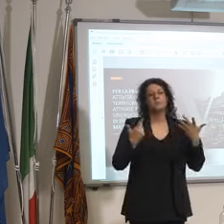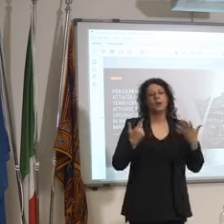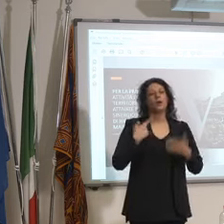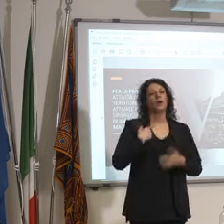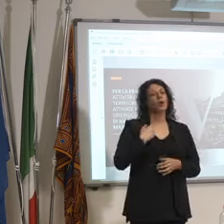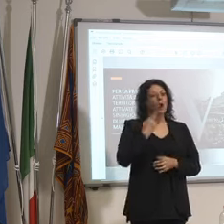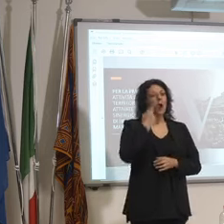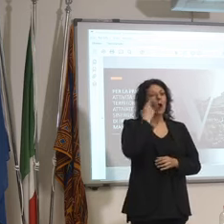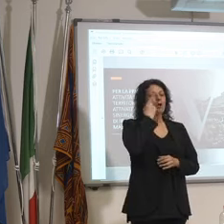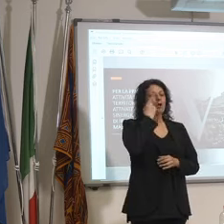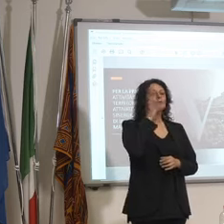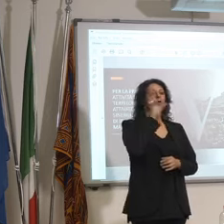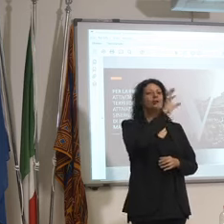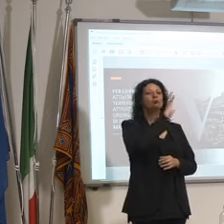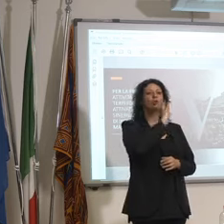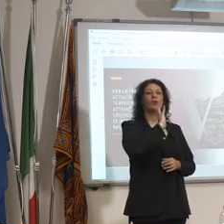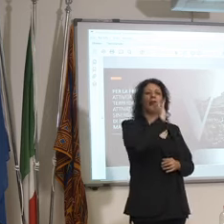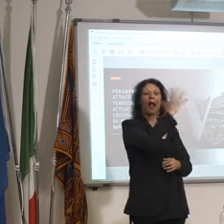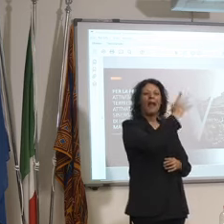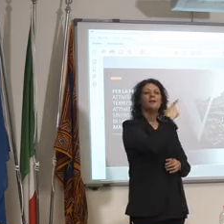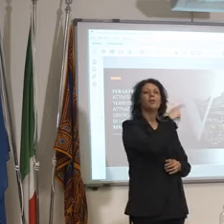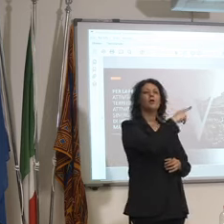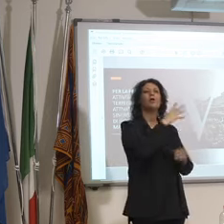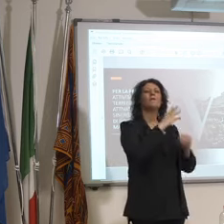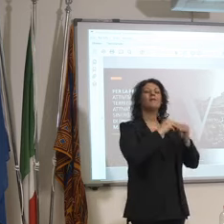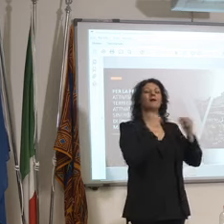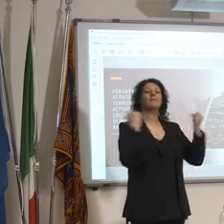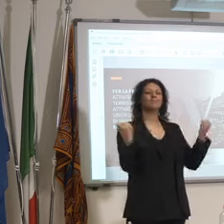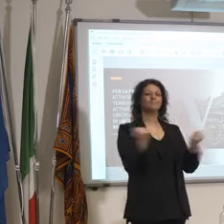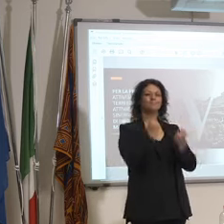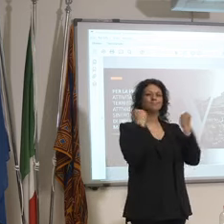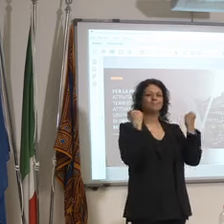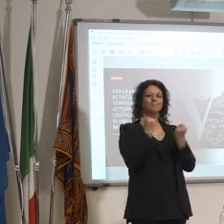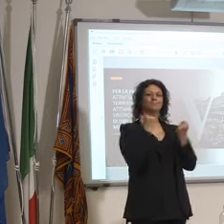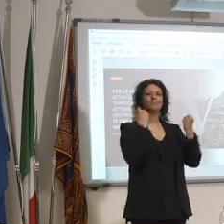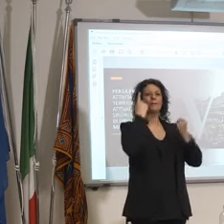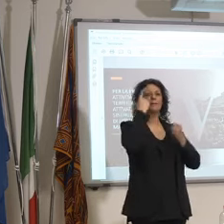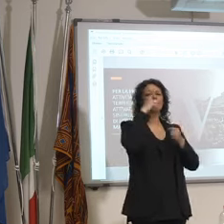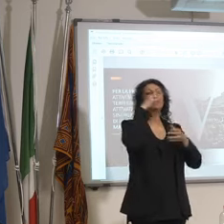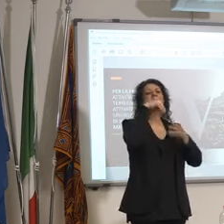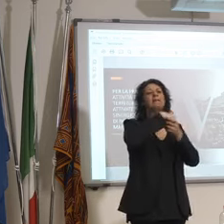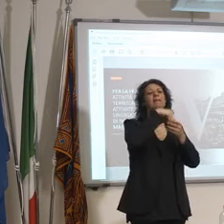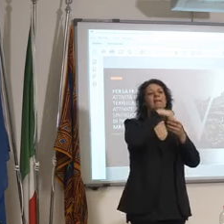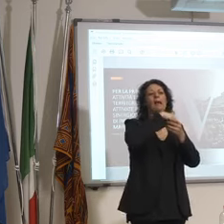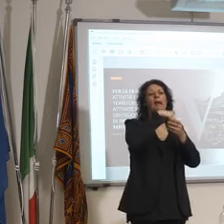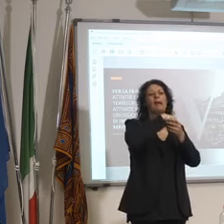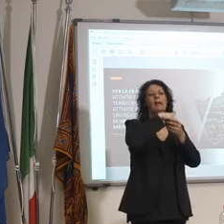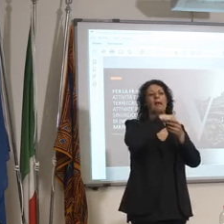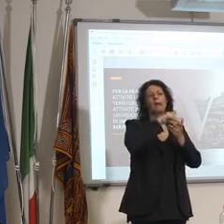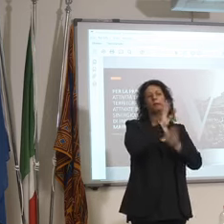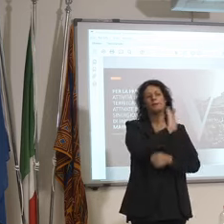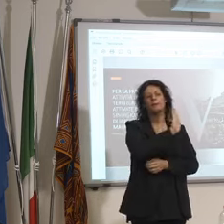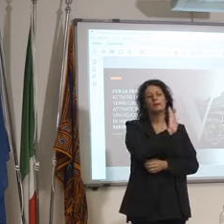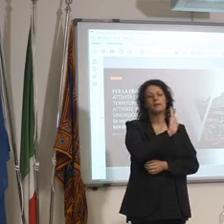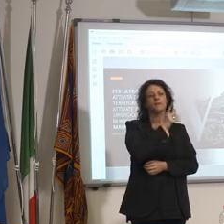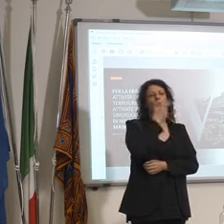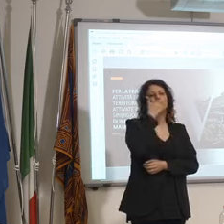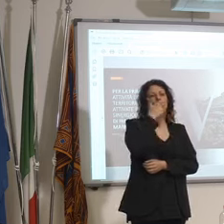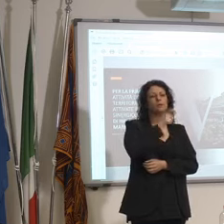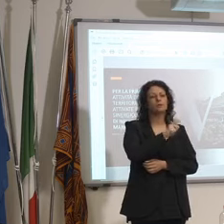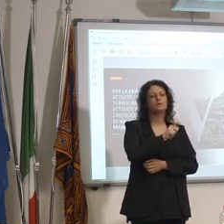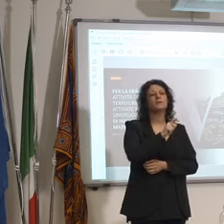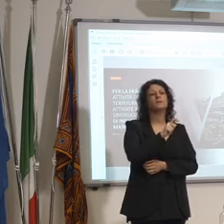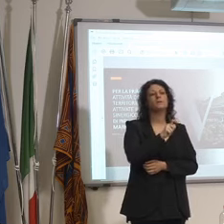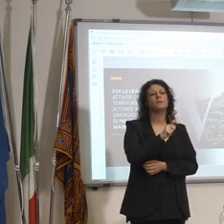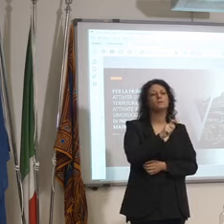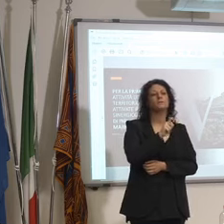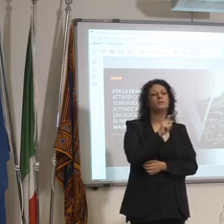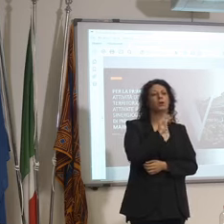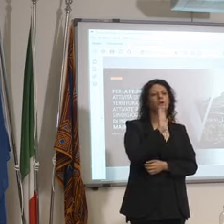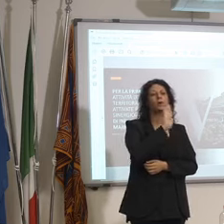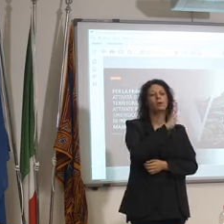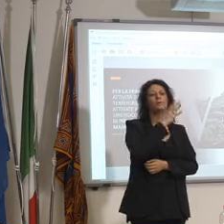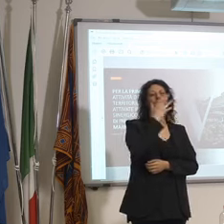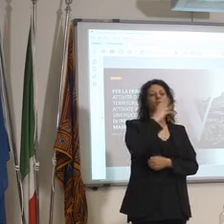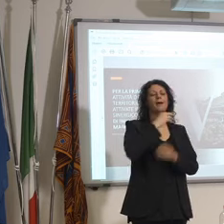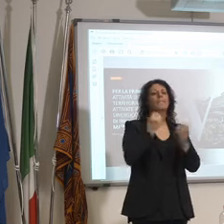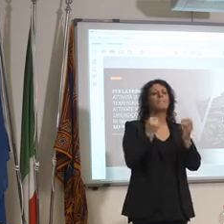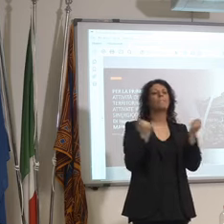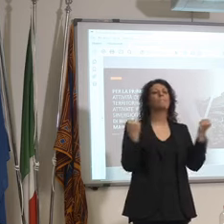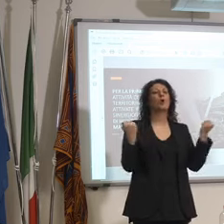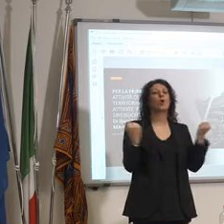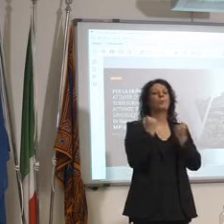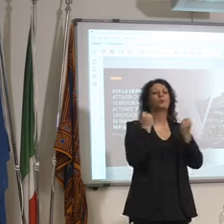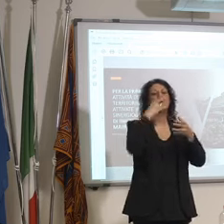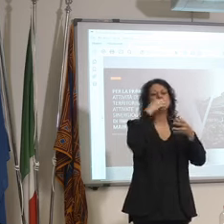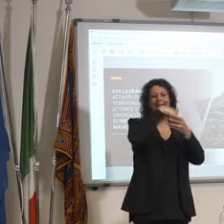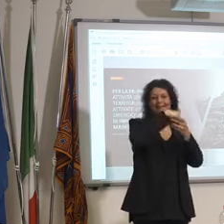tutta la campagna interna perché si sono fatti dare anche i soldi vogliono fare anche un piano con l'Edit per la promozione interna io